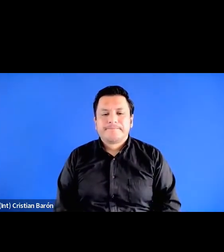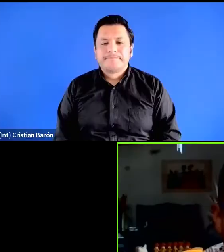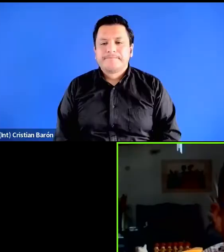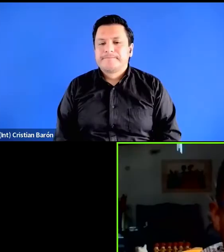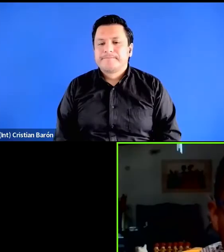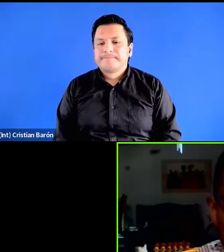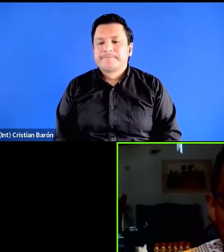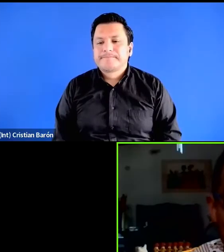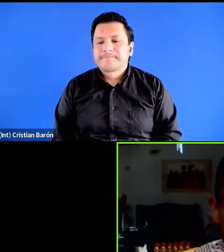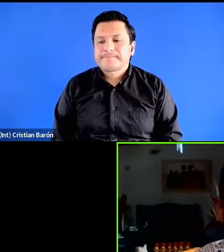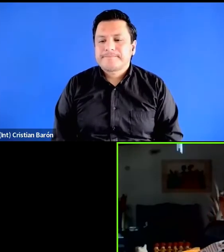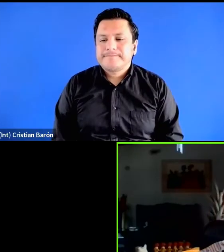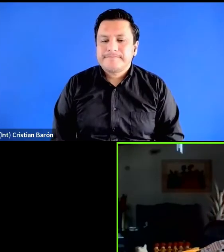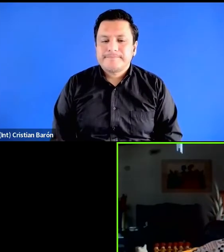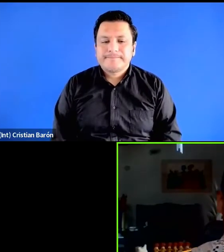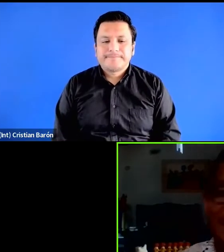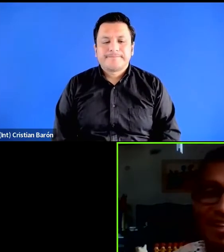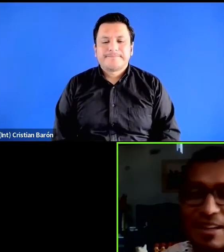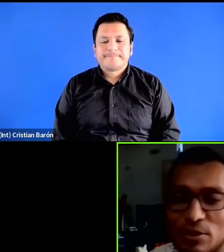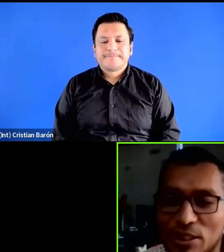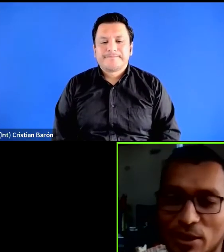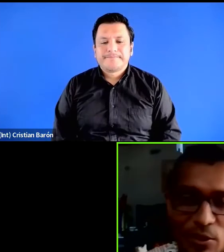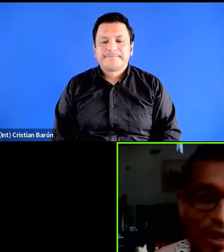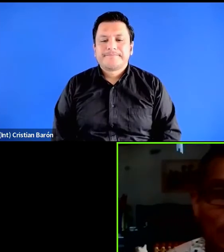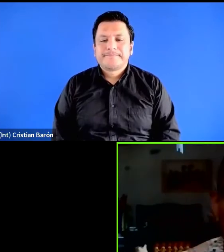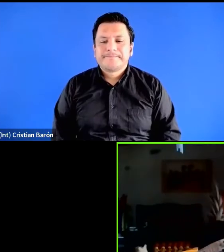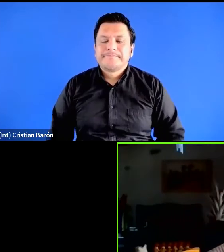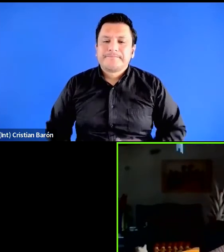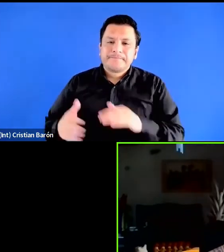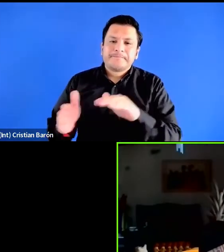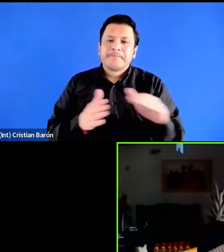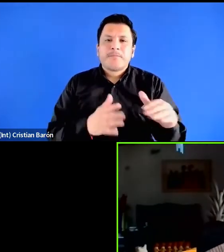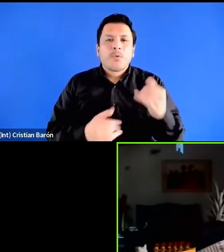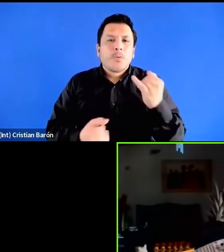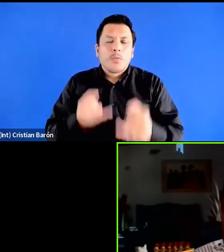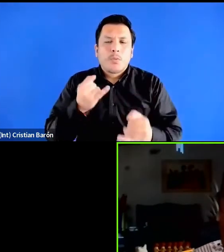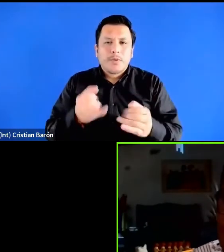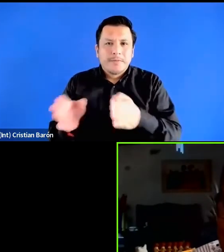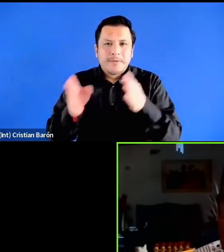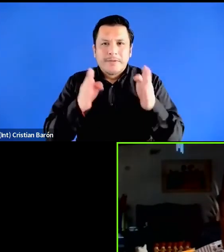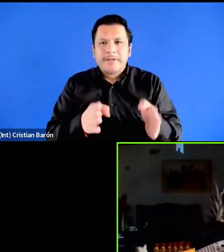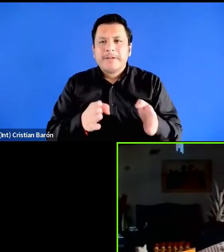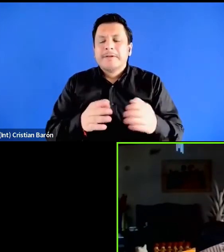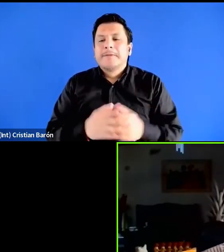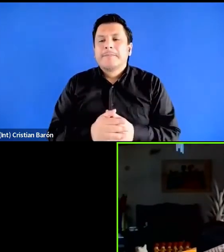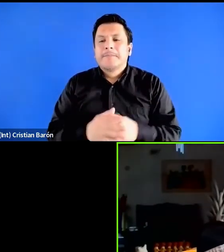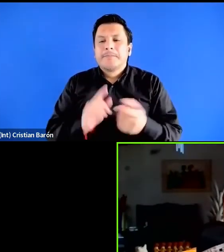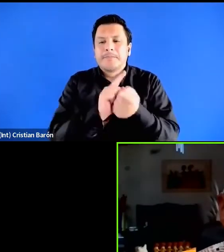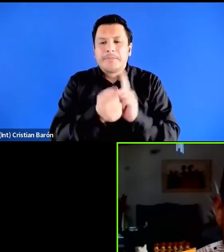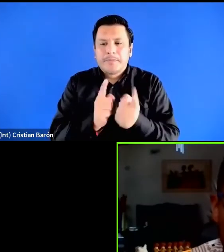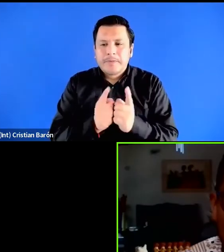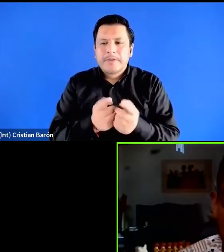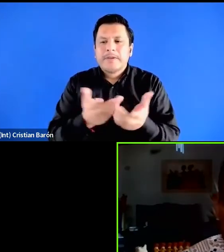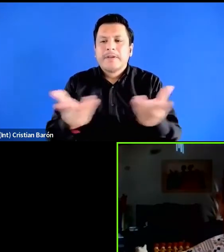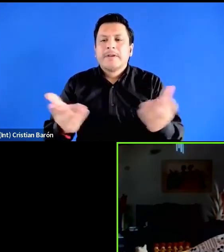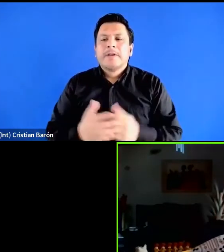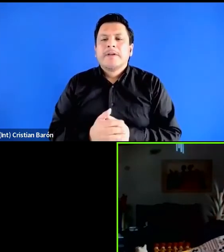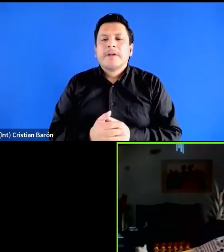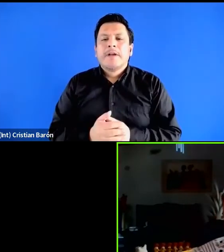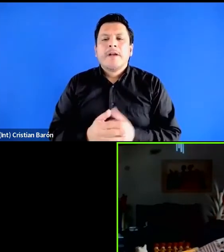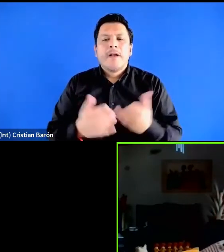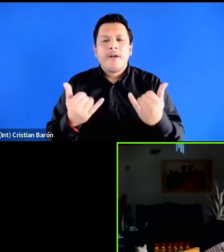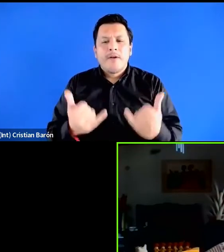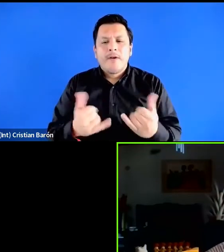Gracias Mara, vamos a continuar con la última parte de este encuentro, ahorita